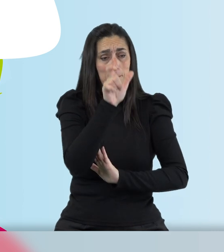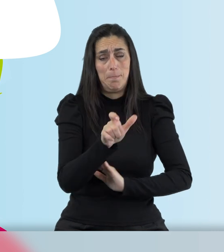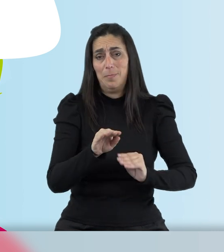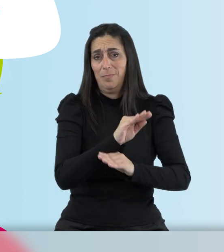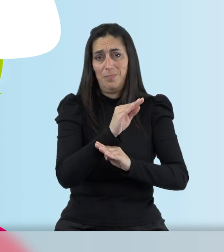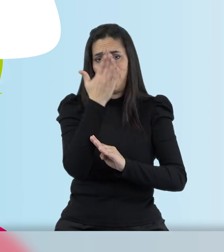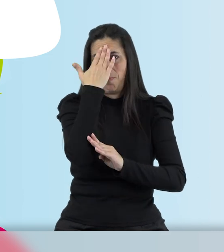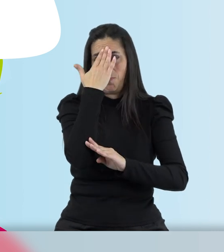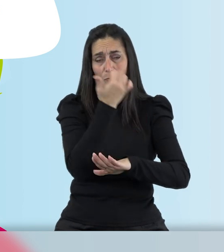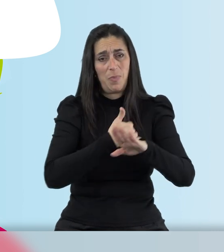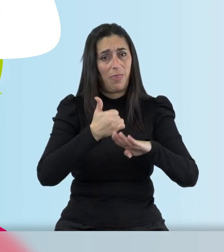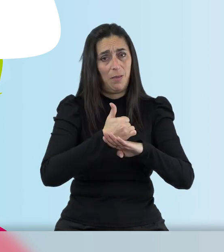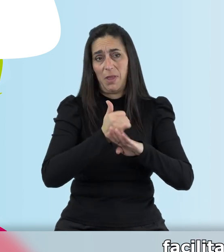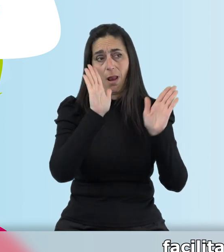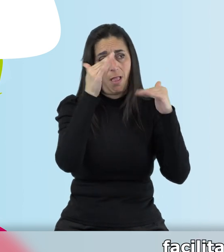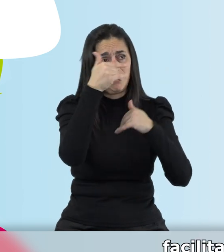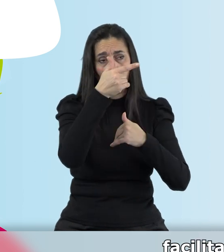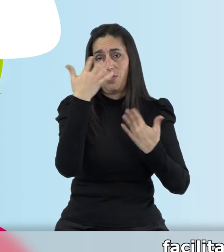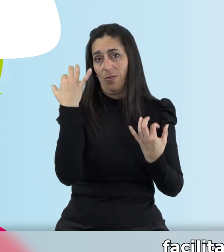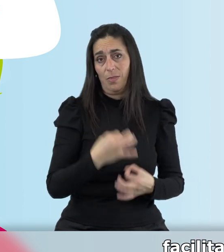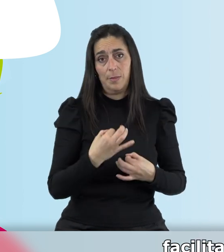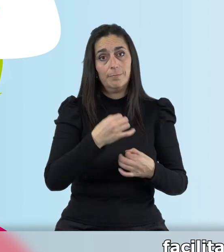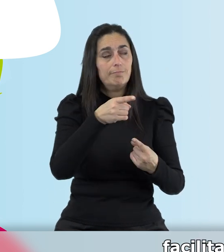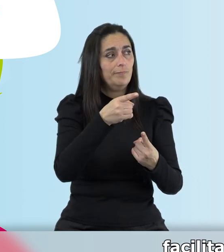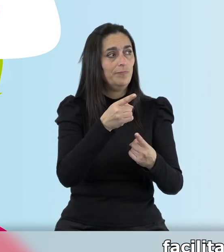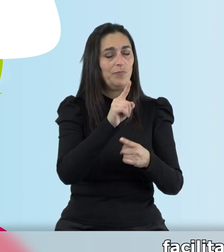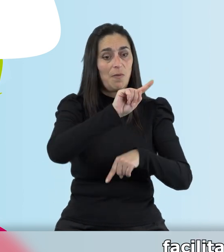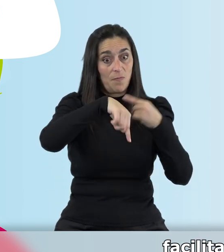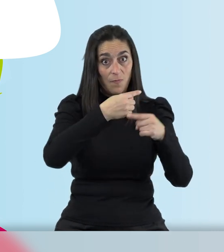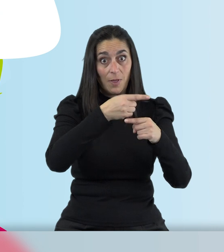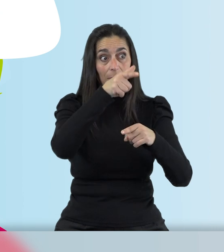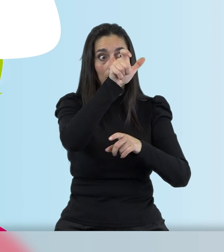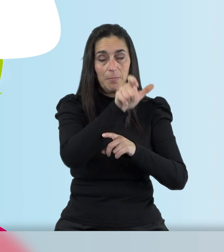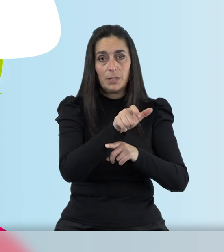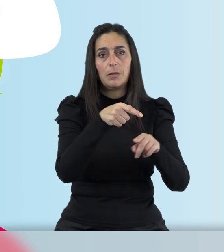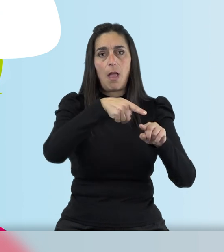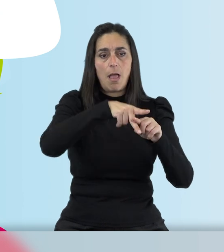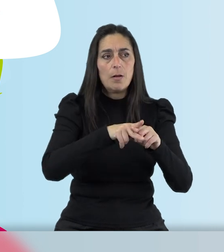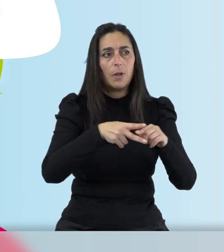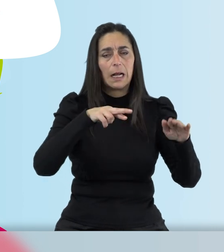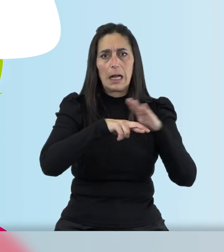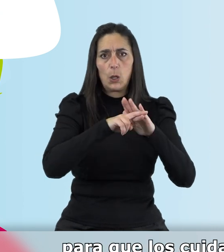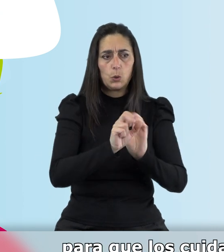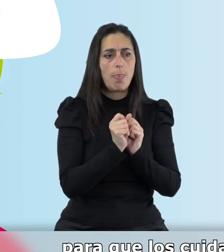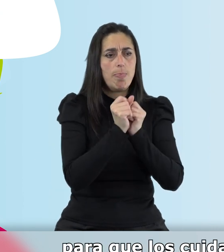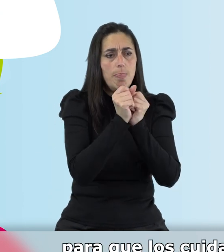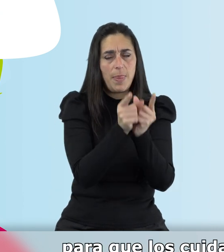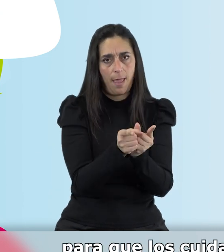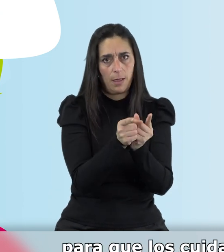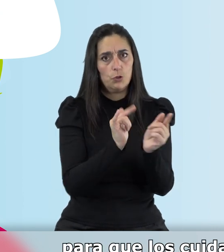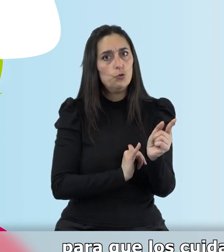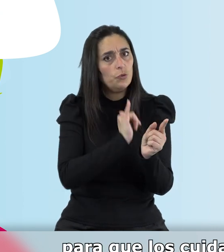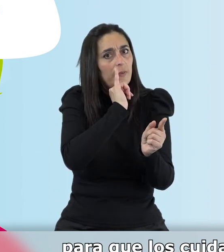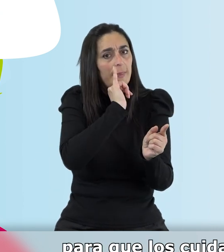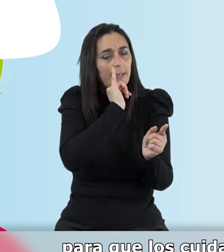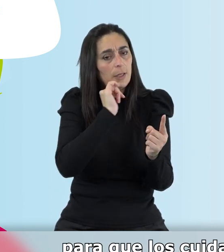principales y tenemos que tenerles muy en cuenta, facilitar a estas personas herramientas y recursos suficientes para que